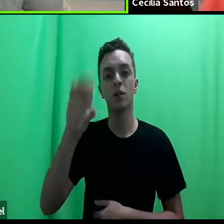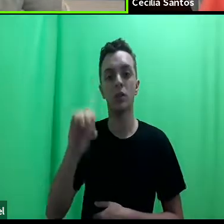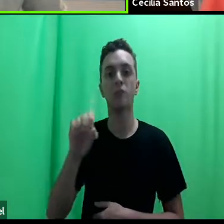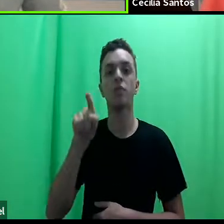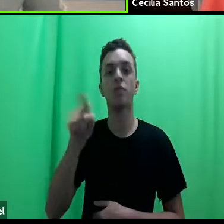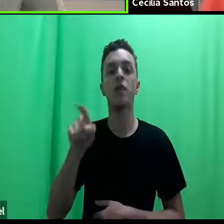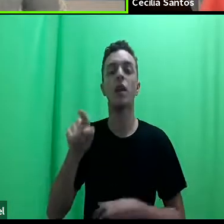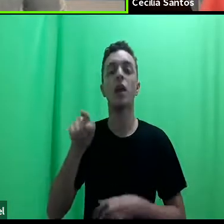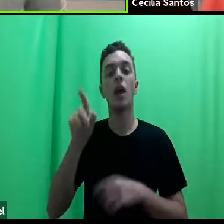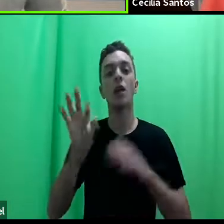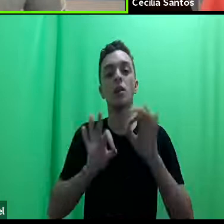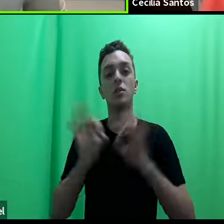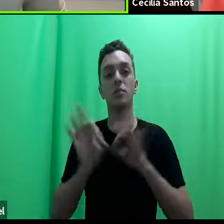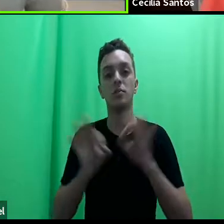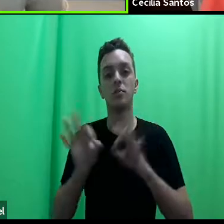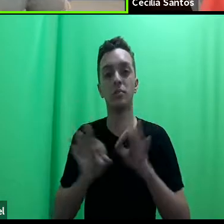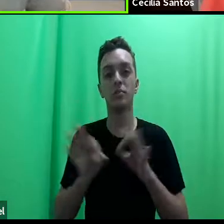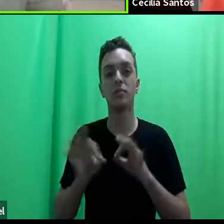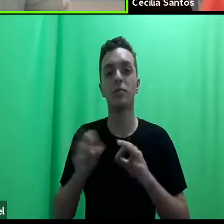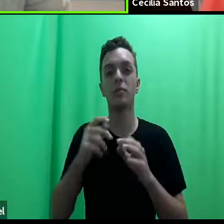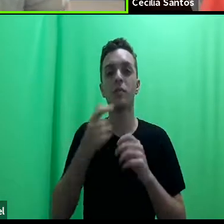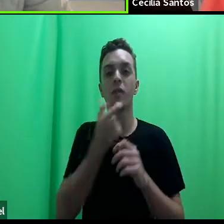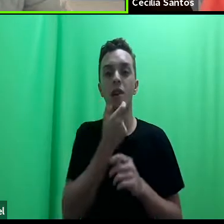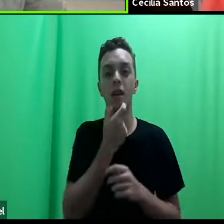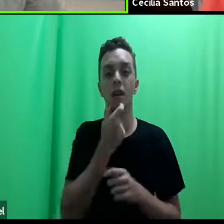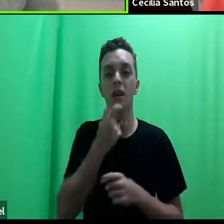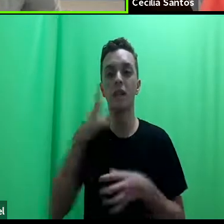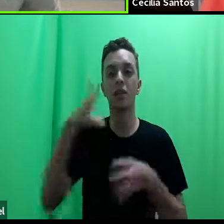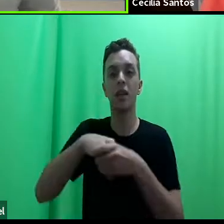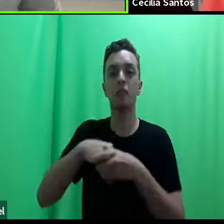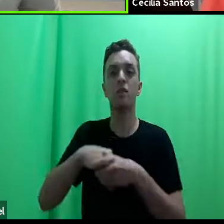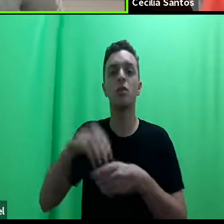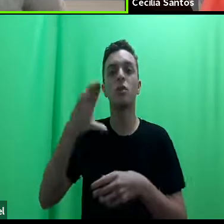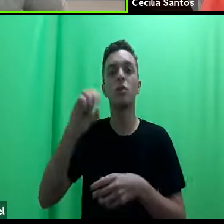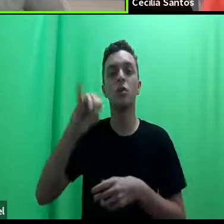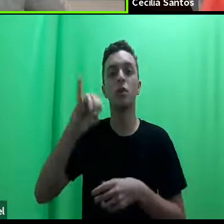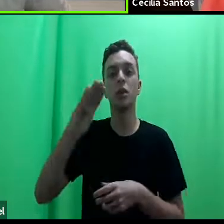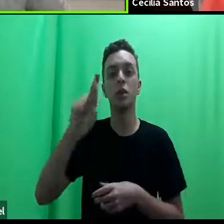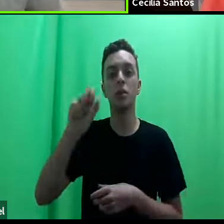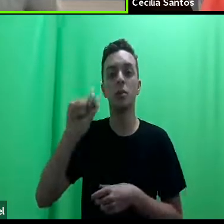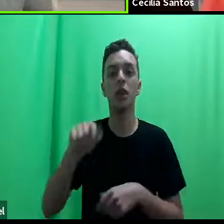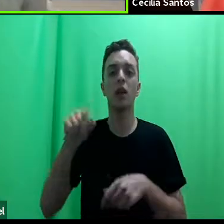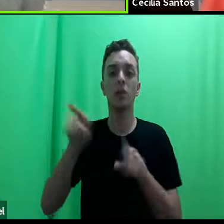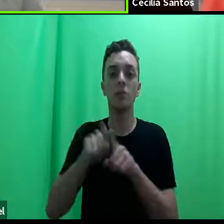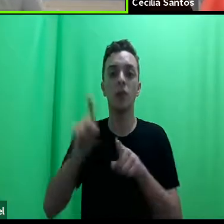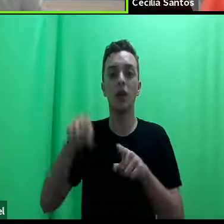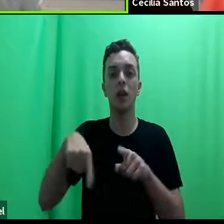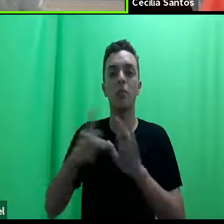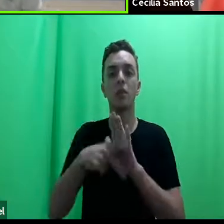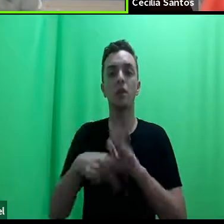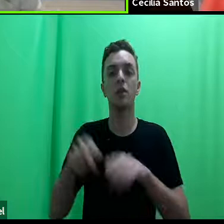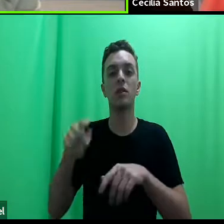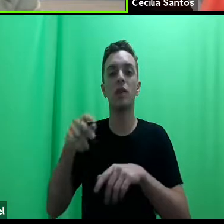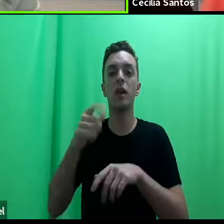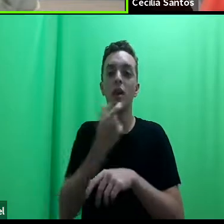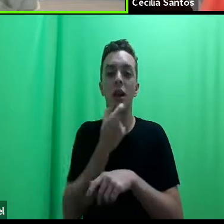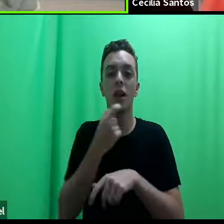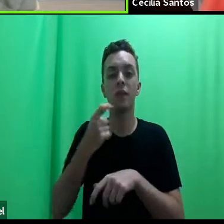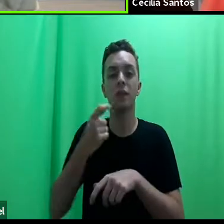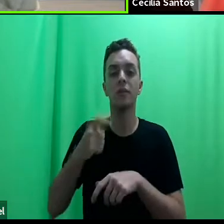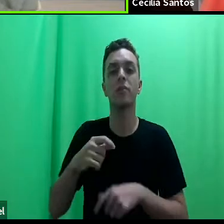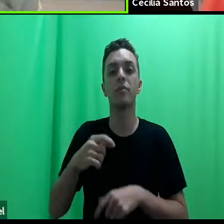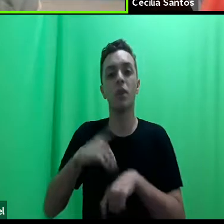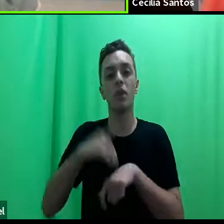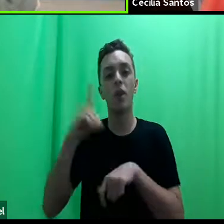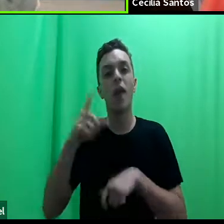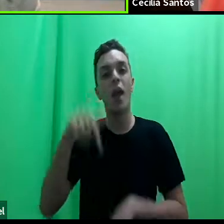Rights in Contemporary Society de Coimbra, que é um programa em inglês. E, enfim, é um prazer tê